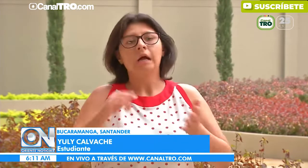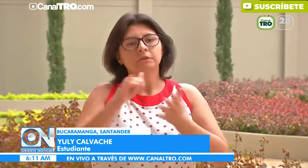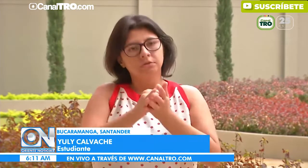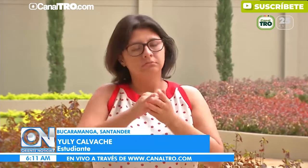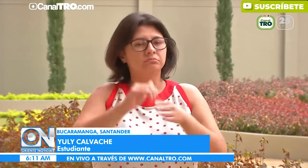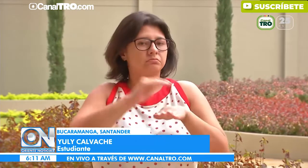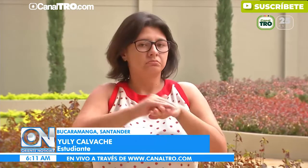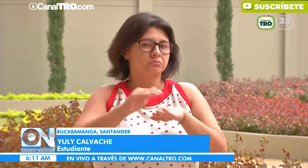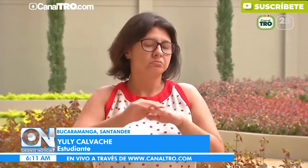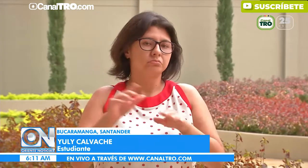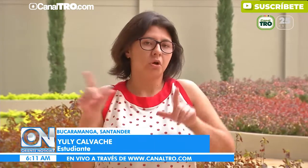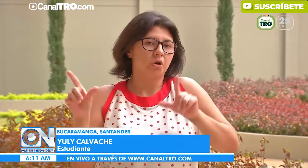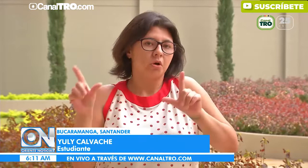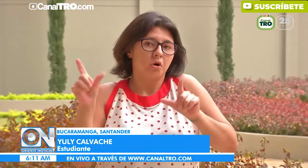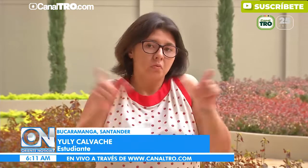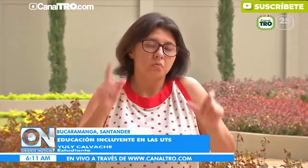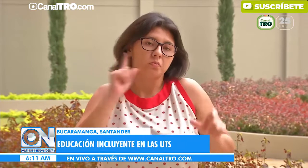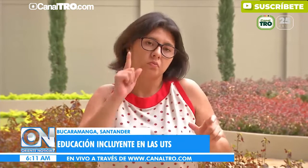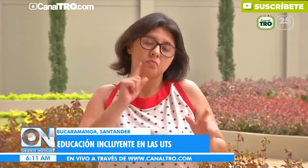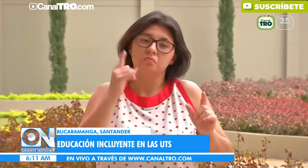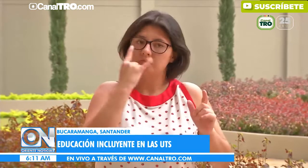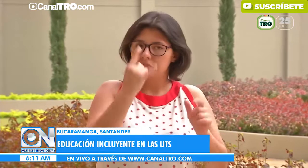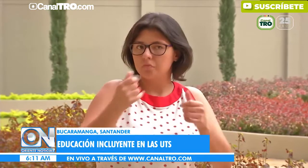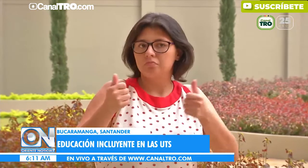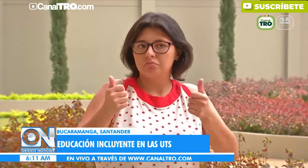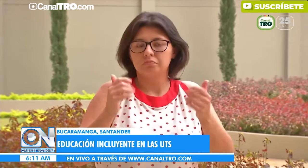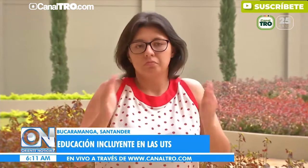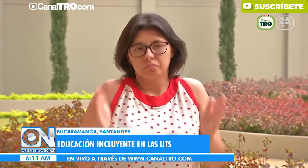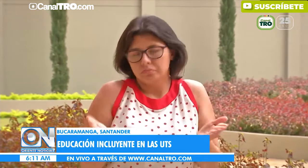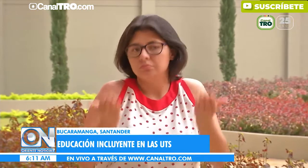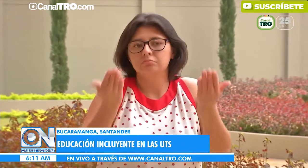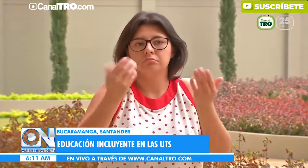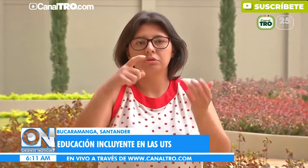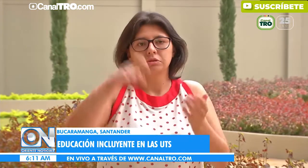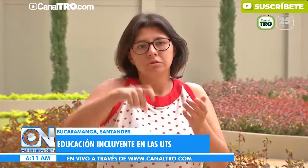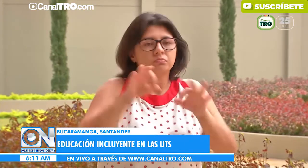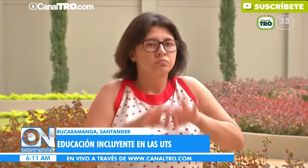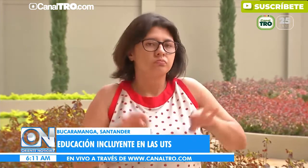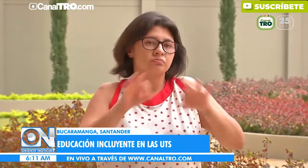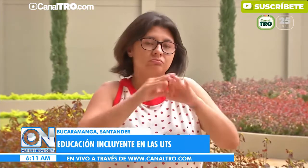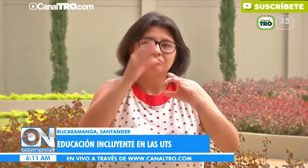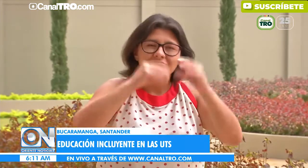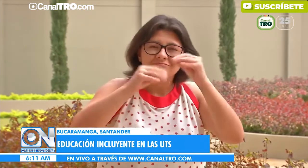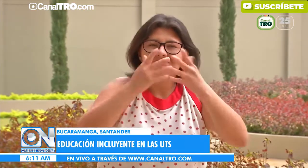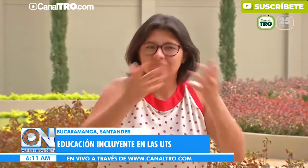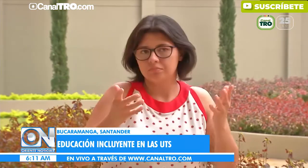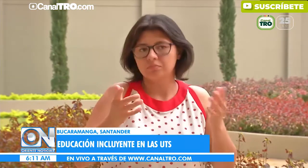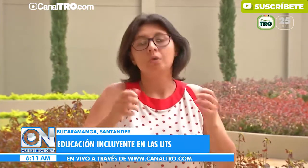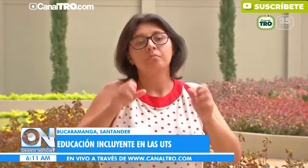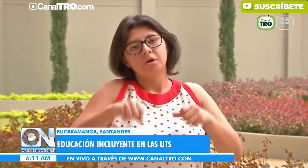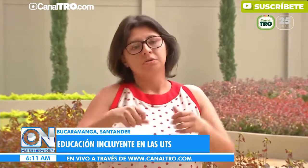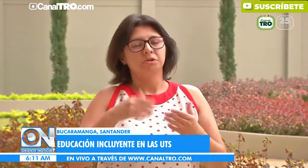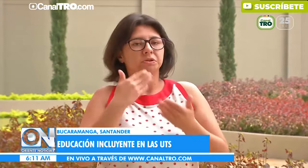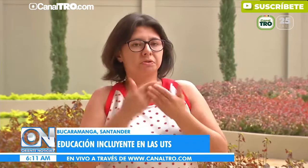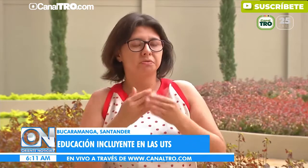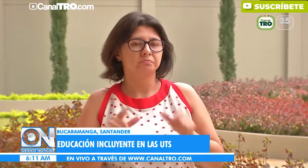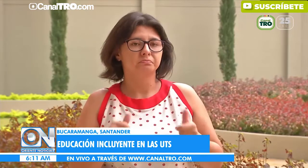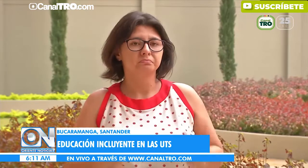para que puedan permitir que las personas sordas ingresen a estudiarse, lleguen a formar.